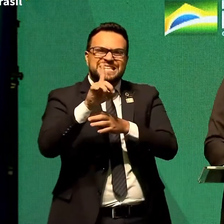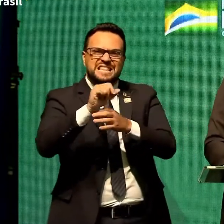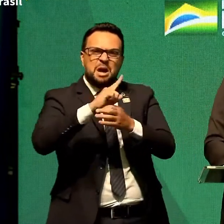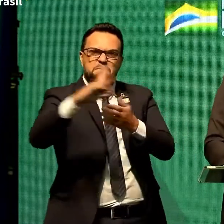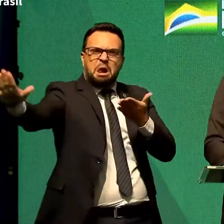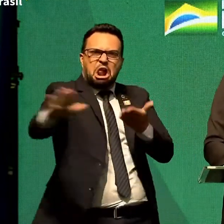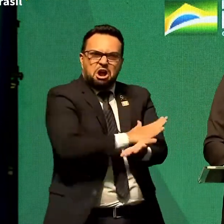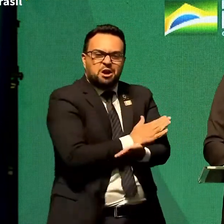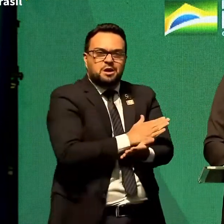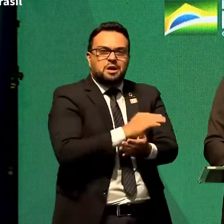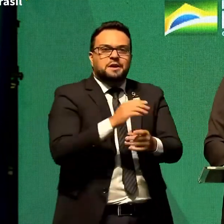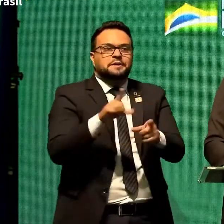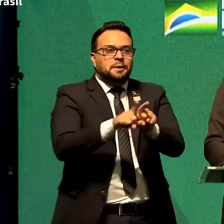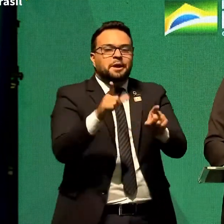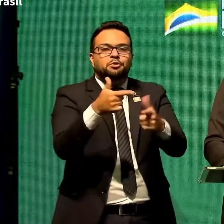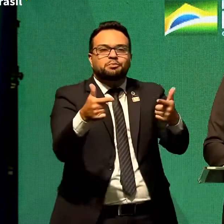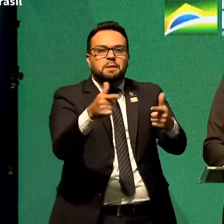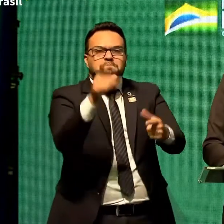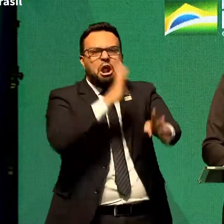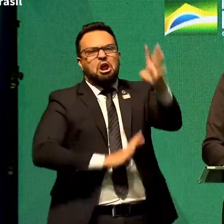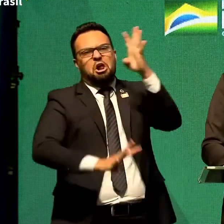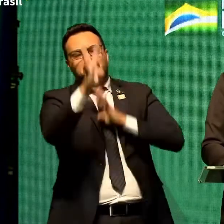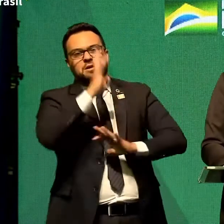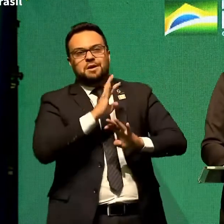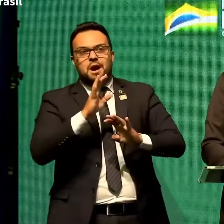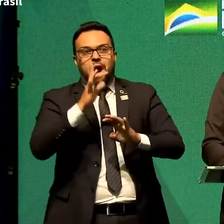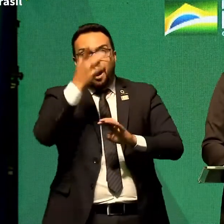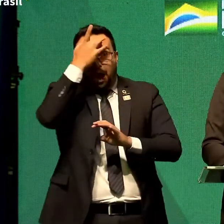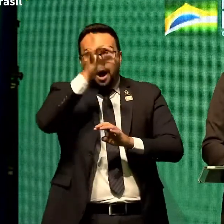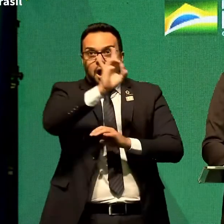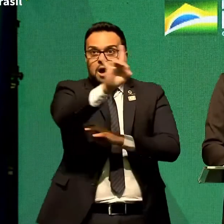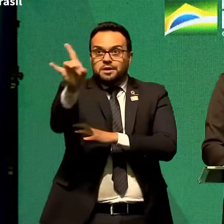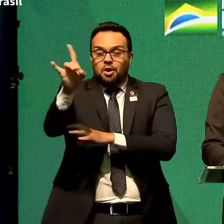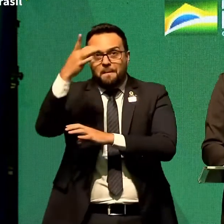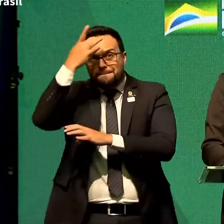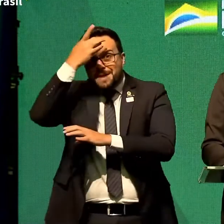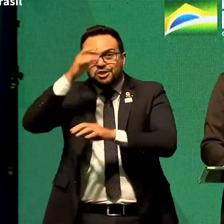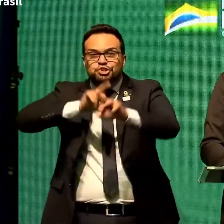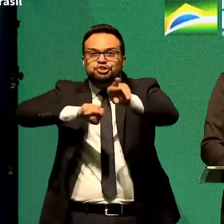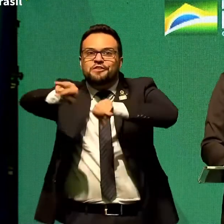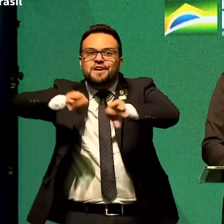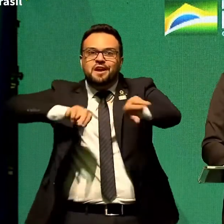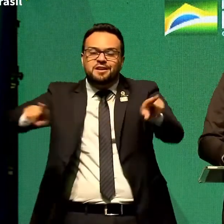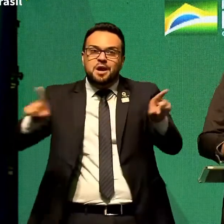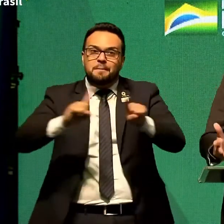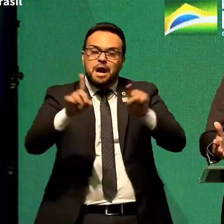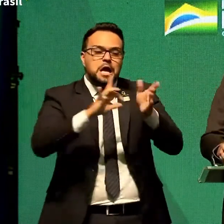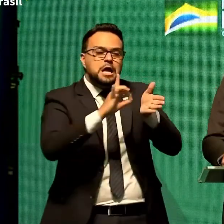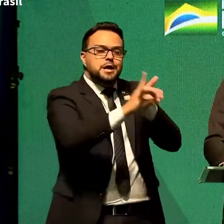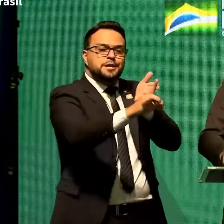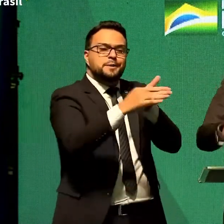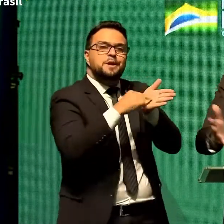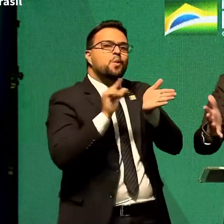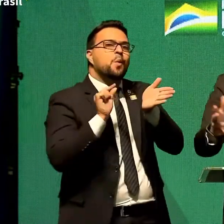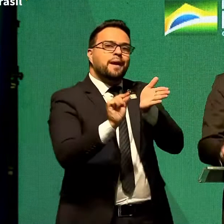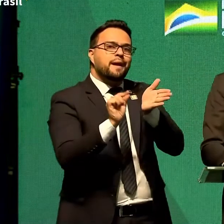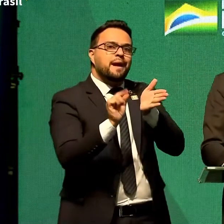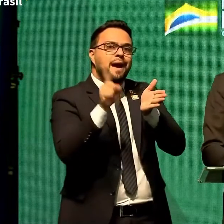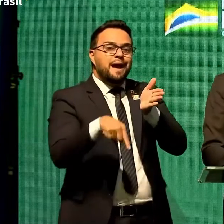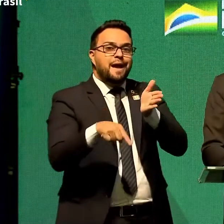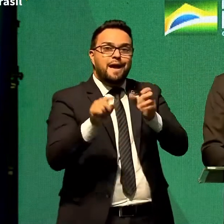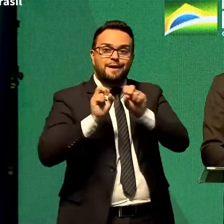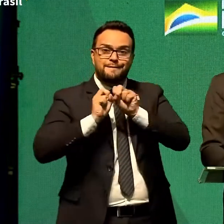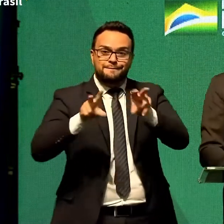por parte de gente que pensa diferente de mim. O nosso inimigo é o vírus, não é o